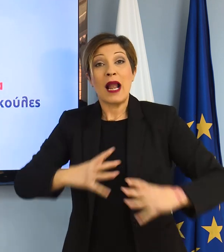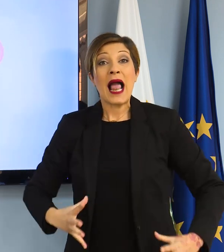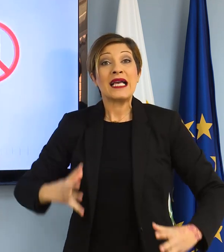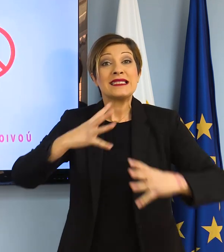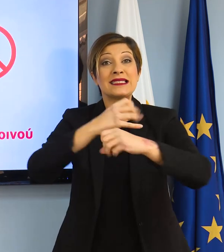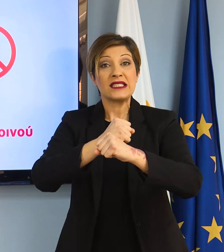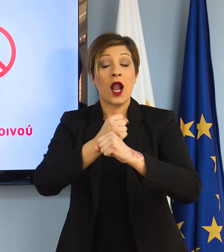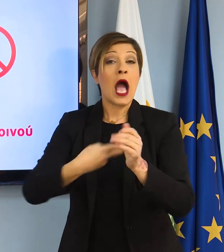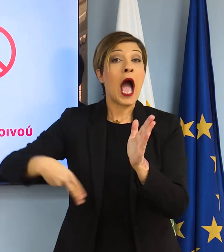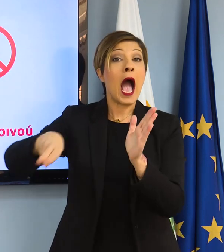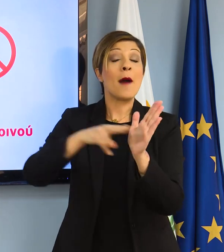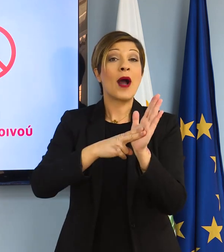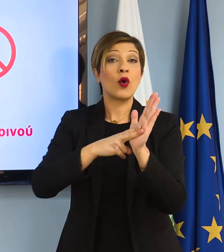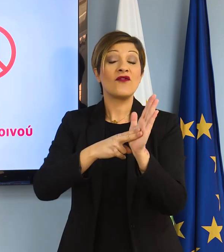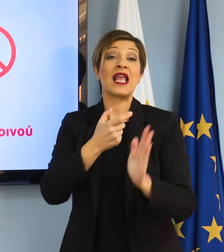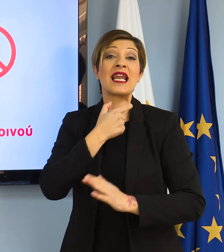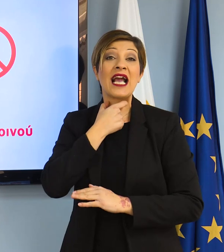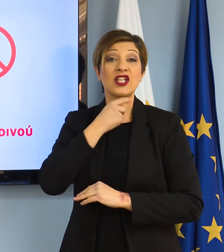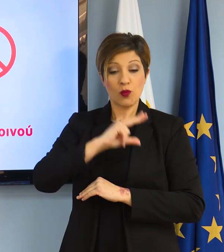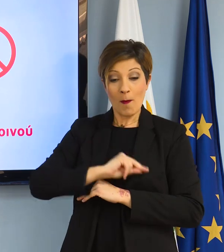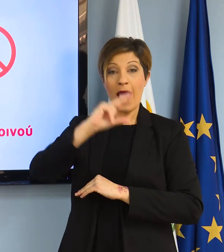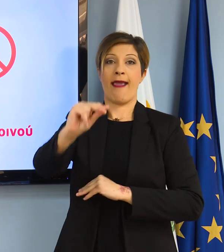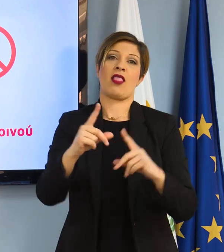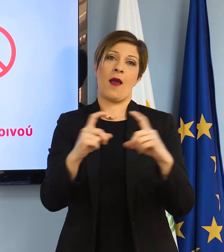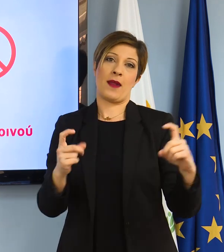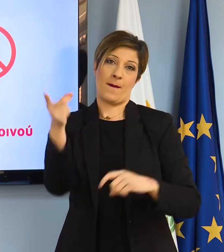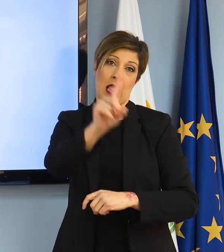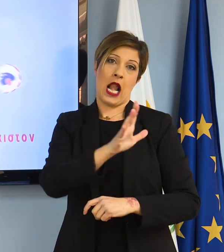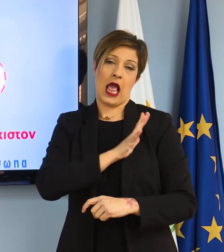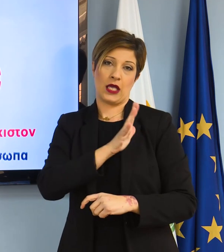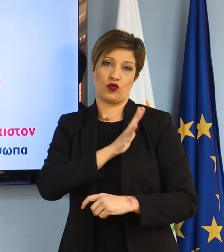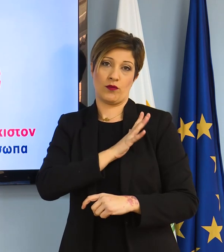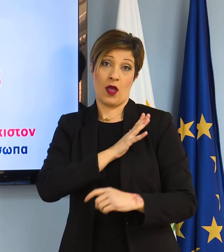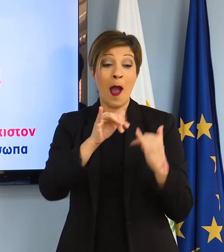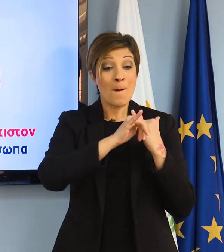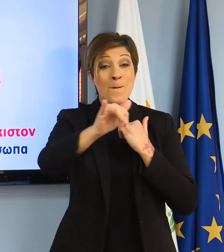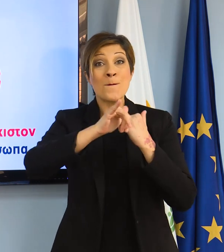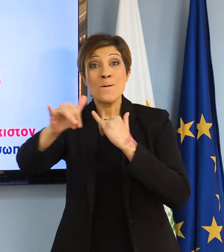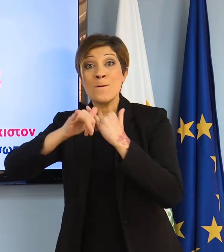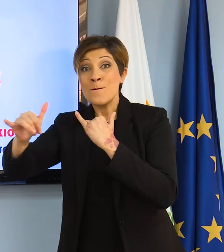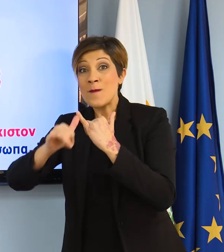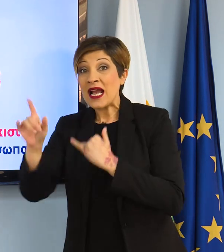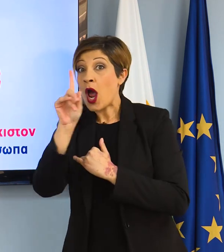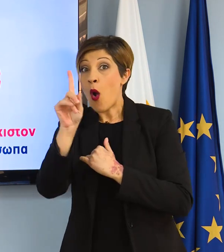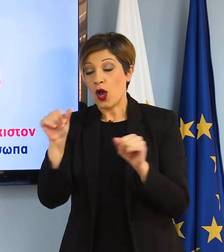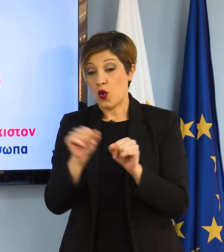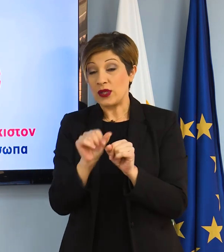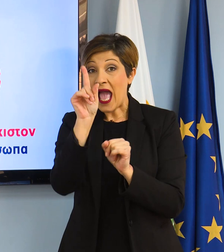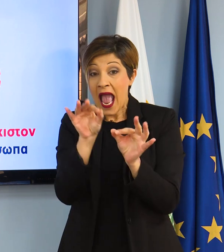Απαγορεύεται αυστηρά η χρήση αντικειμένων από κοινού με άλλα άτομα. Διατηρούμε απόσταση τουλάχιστον ενός μέτρου από άλλα πρόσωπα.